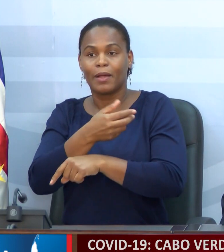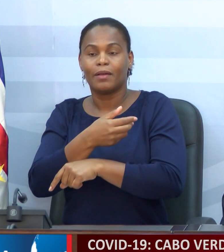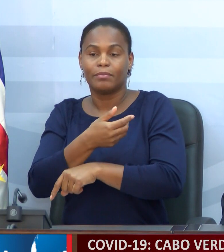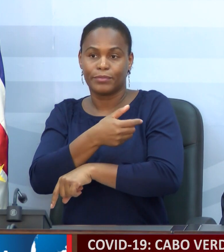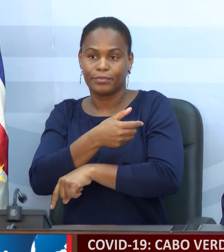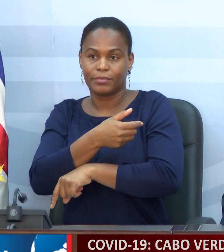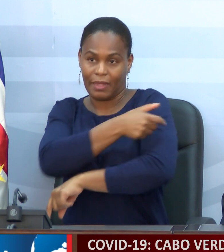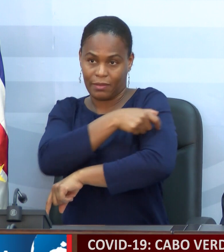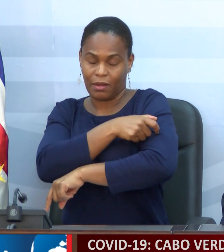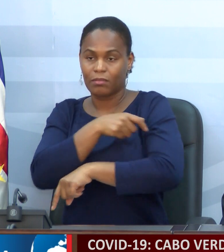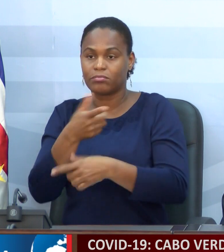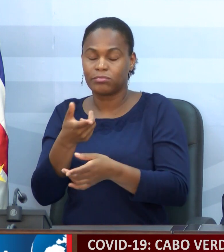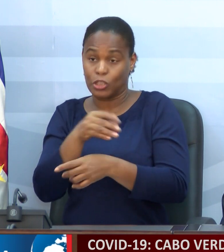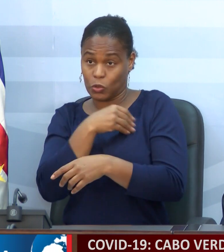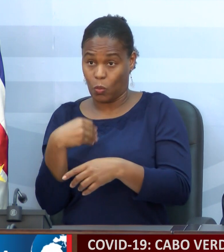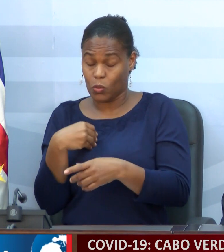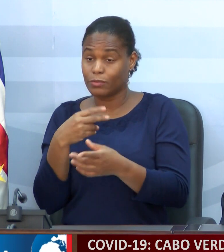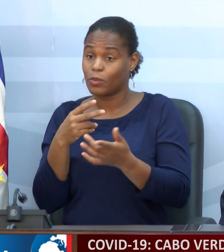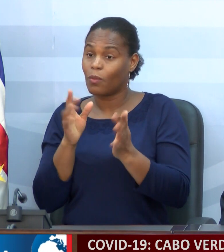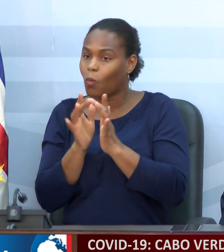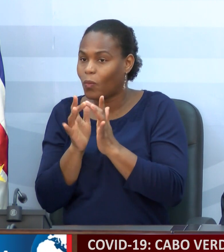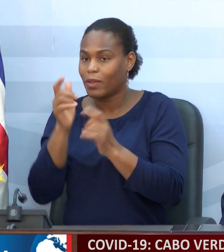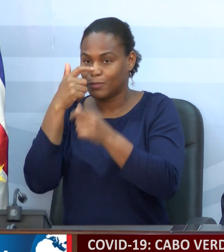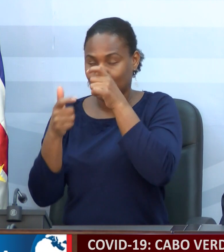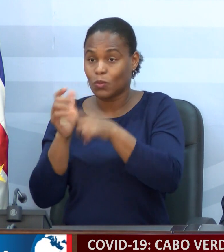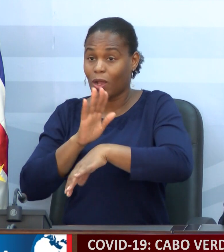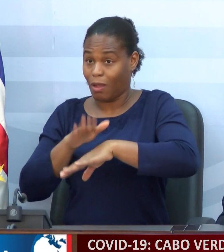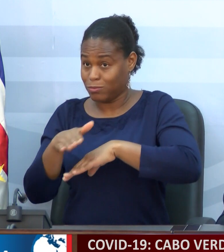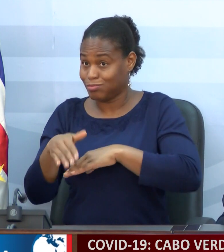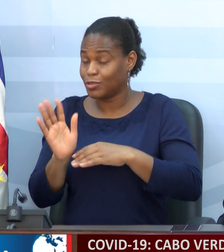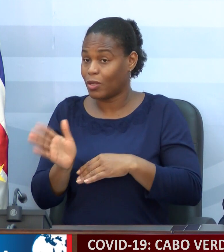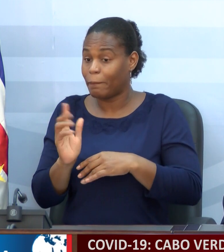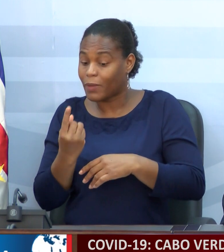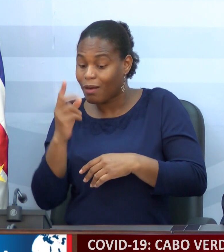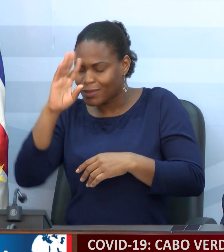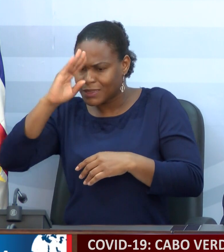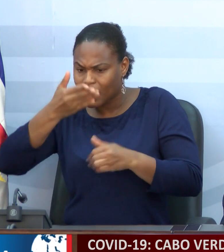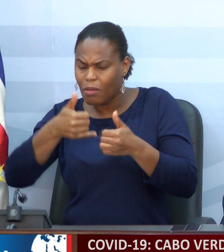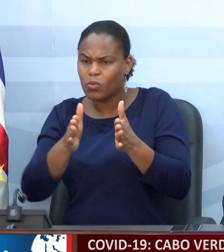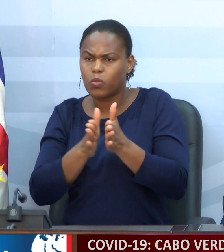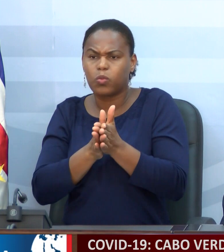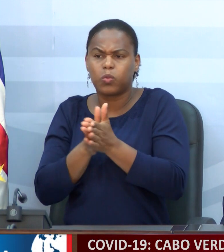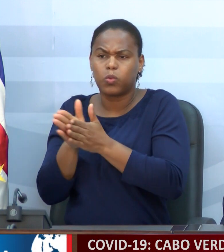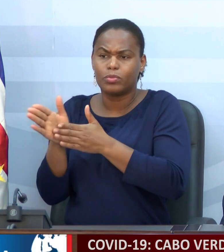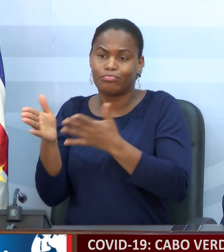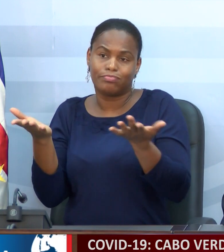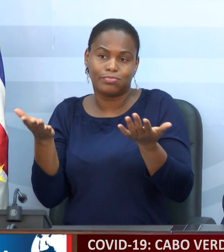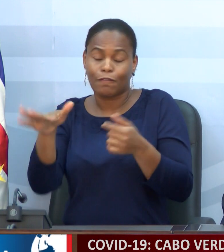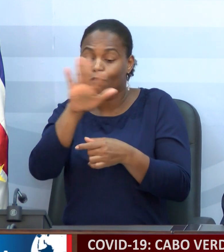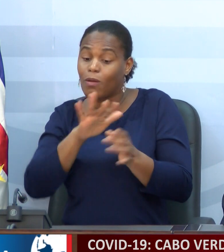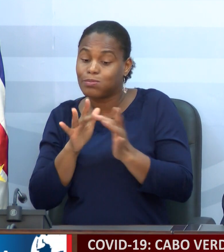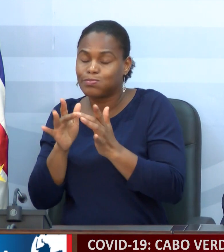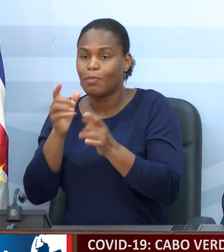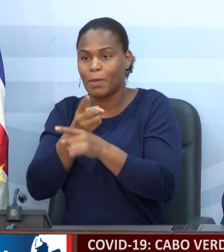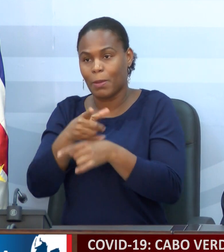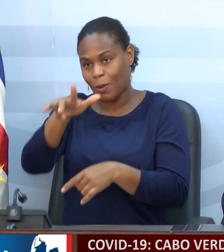contactou diretamente com a pessoa em causa e para saber todos os meandros dos contactos. E mesmo